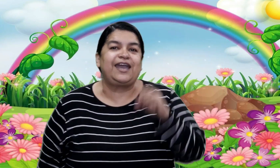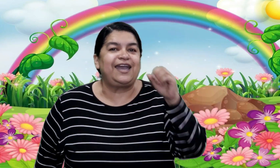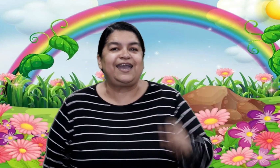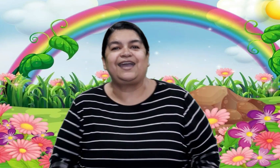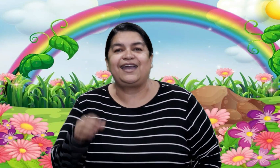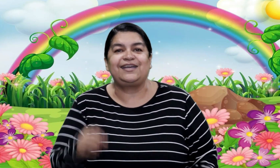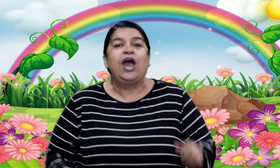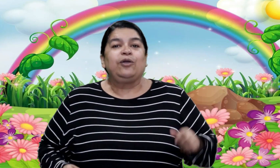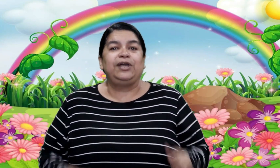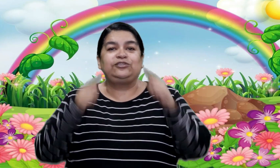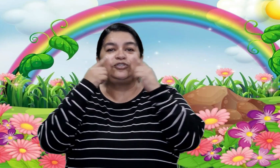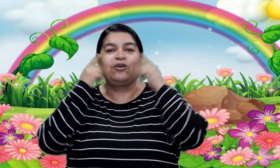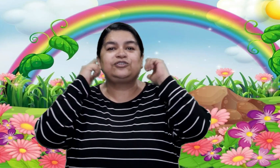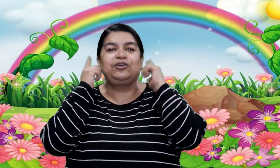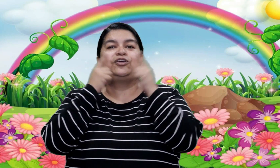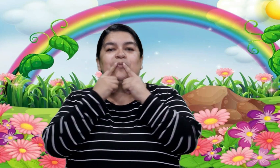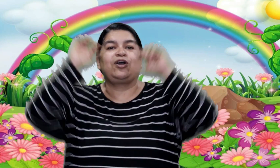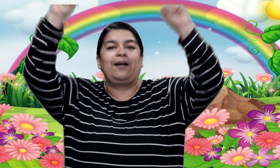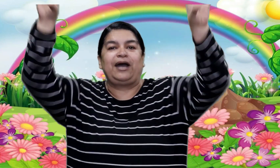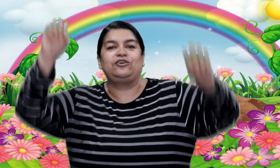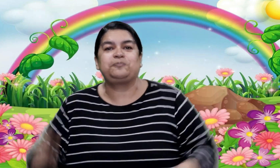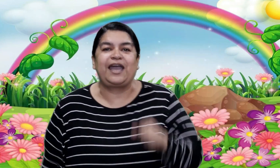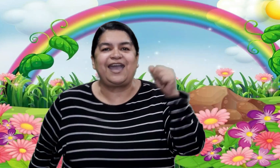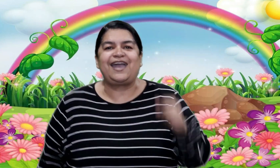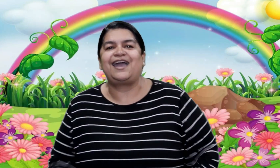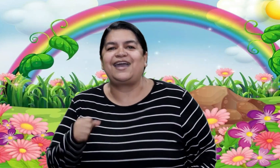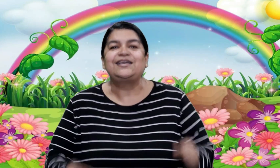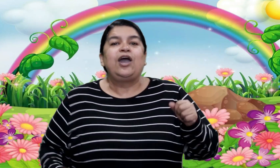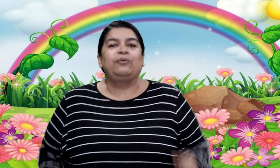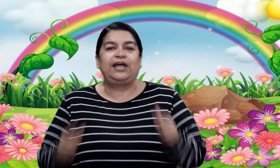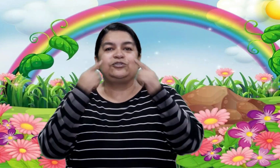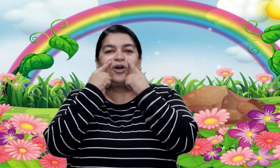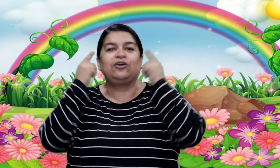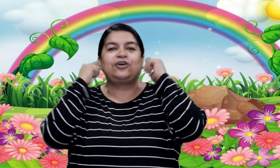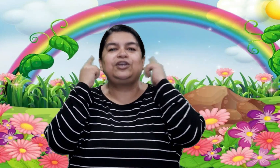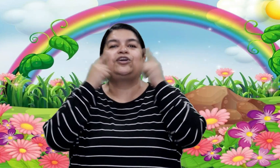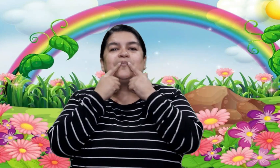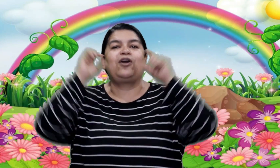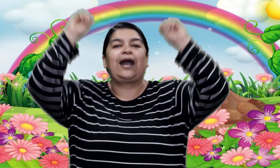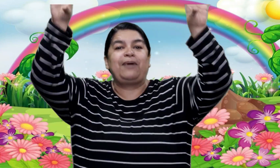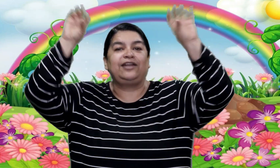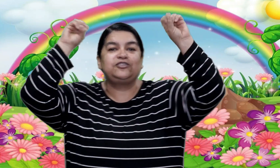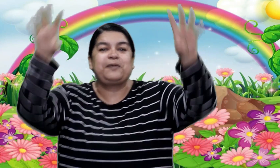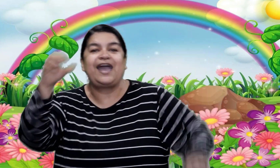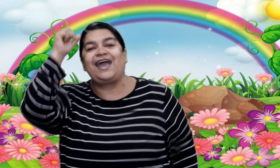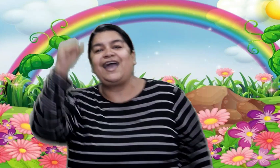pies Cuida tus ojos, oídos, boca, manos, pies Cuida tus ojos, oídos, boca, manos, pies